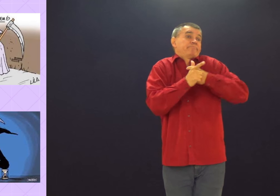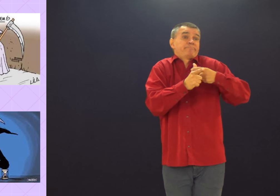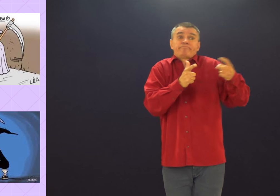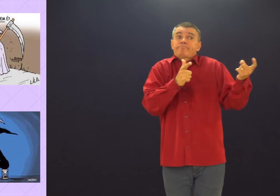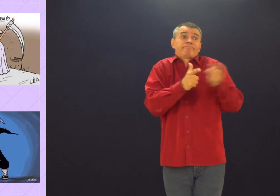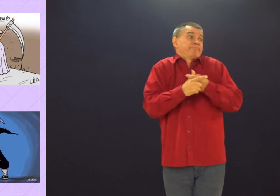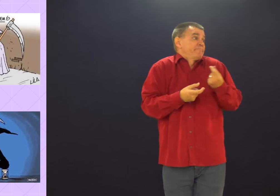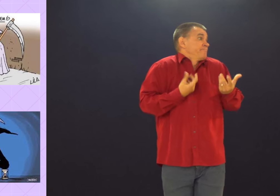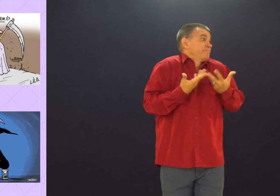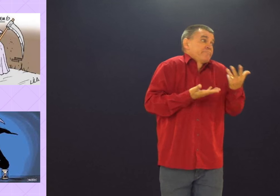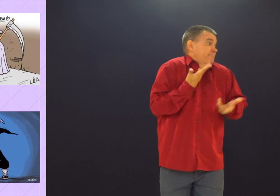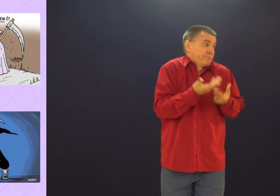drogas. Foi morto ali.